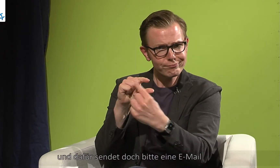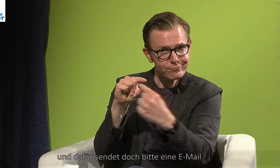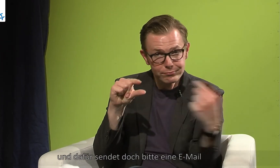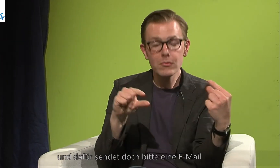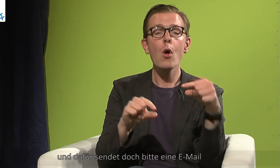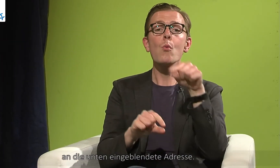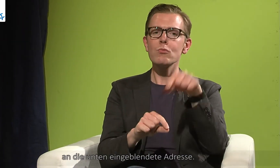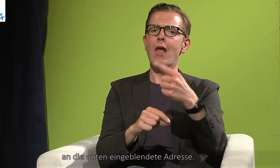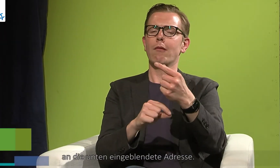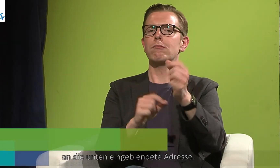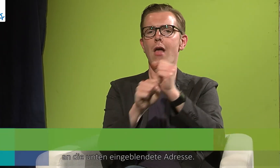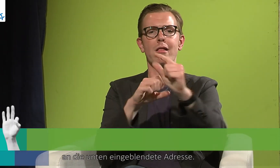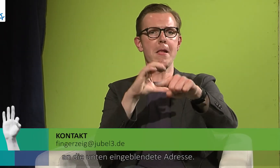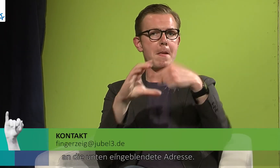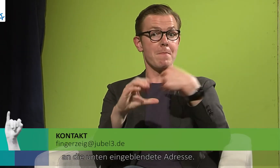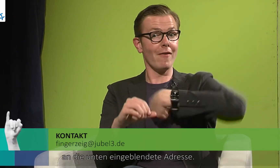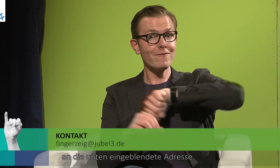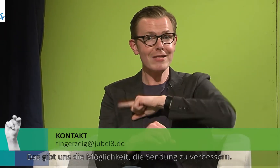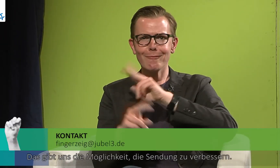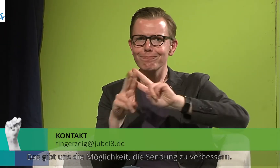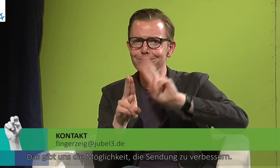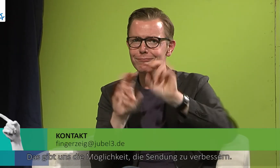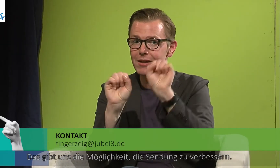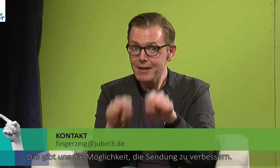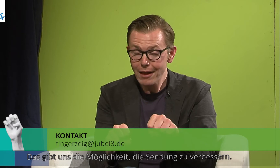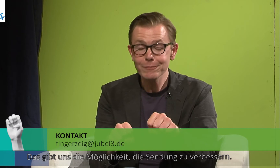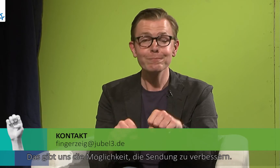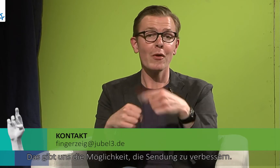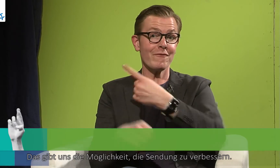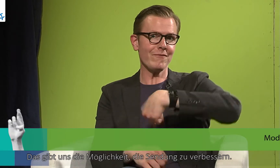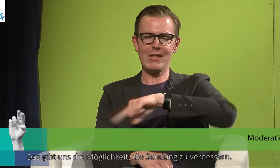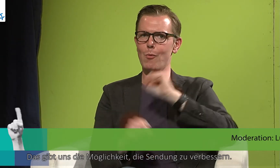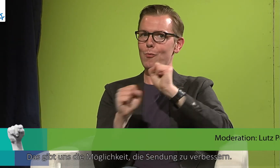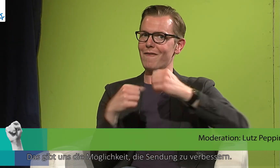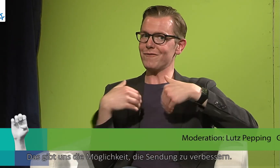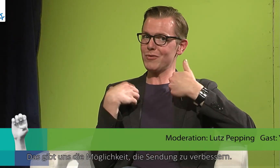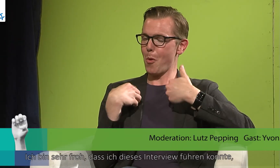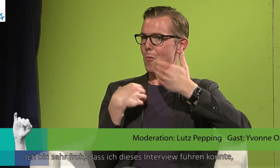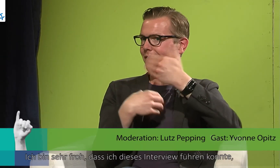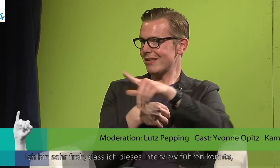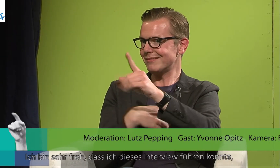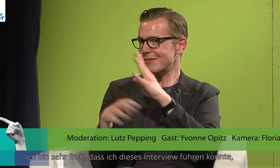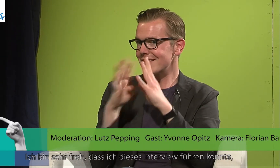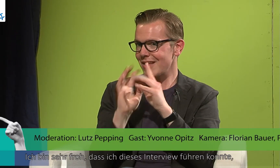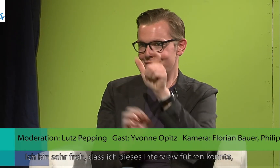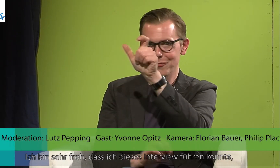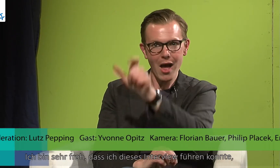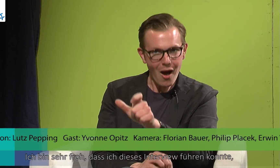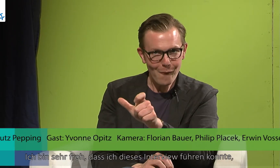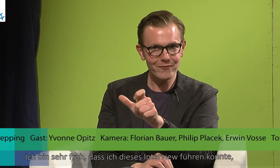E-Mail an die unten eingeblendete Adresse. Das gibt uns die Möglichkeit, uns und die Sendung zu verbessern. Und ich bin sehr froh, dass ich